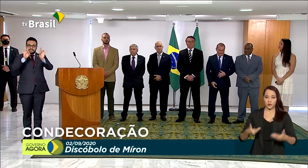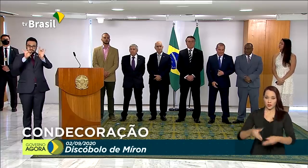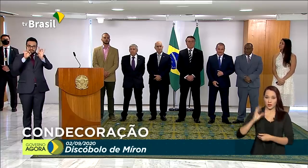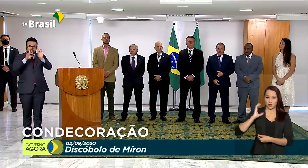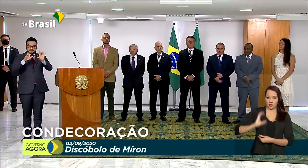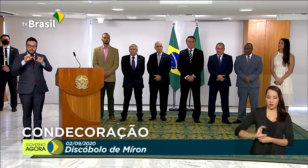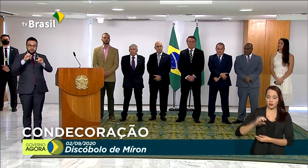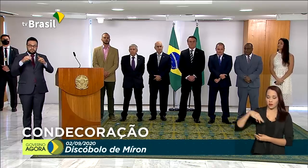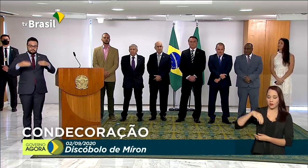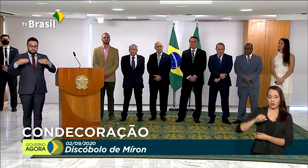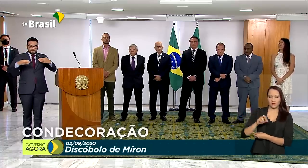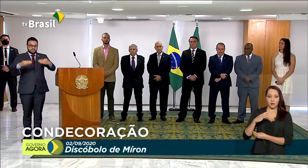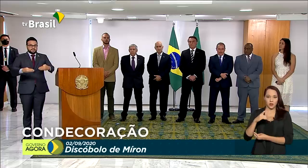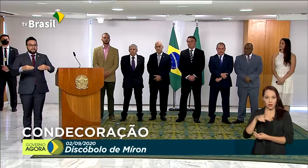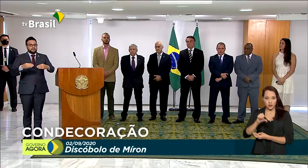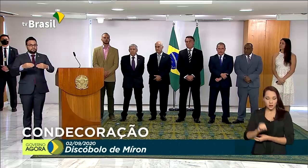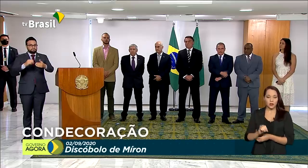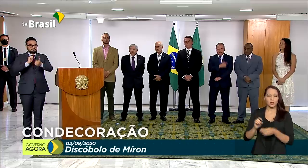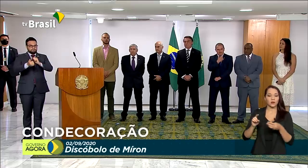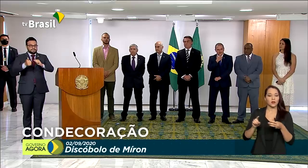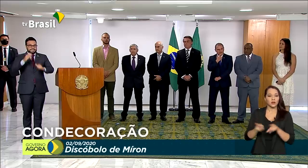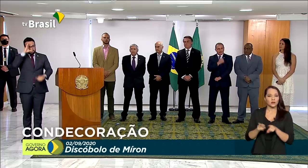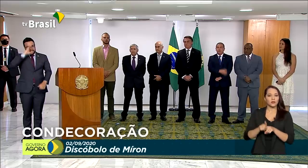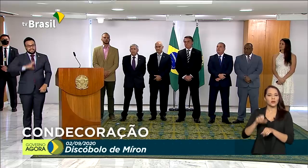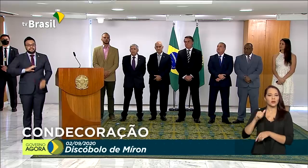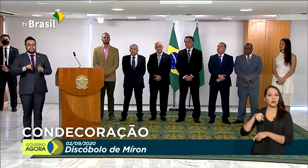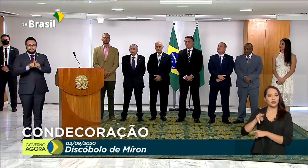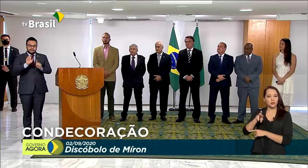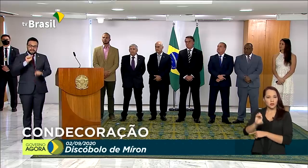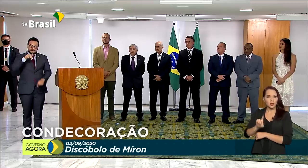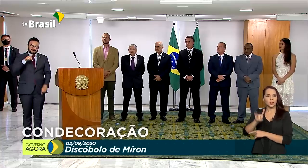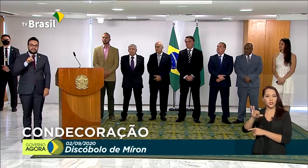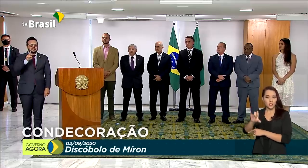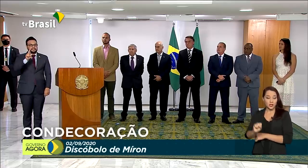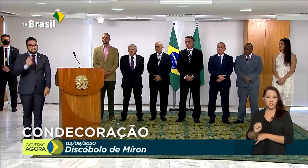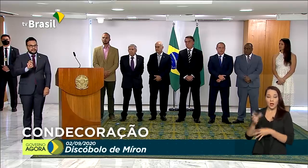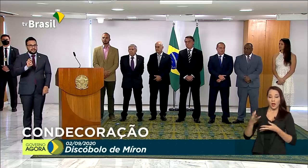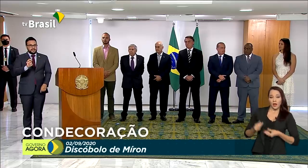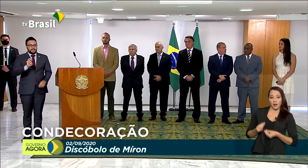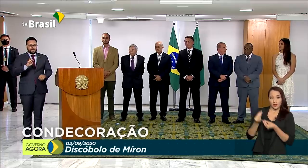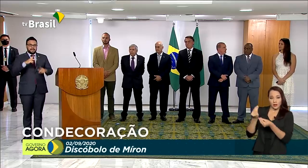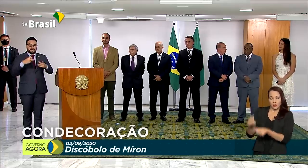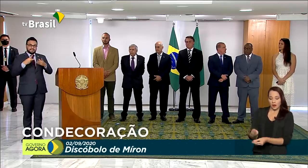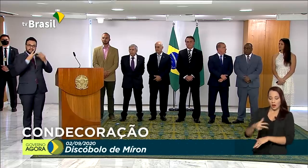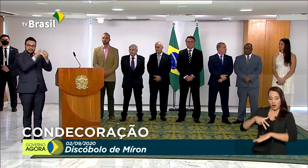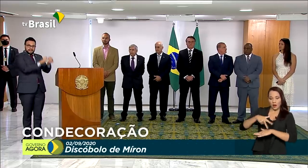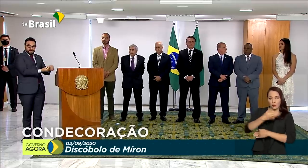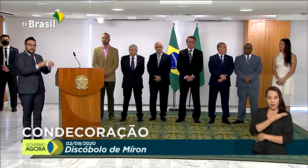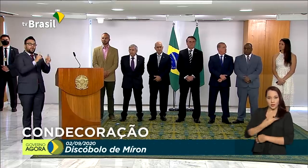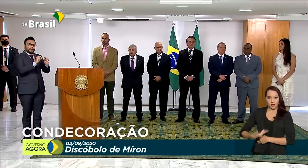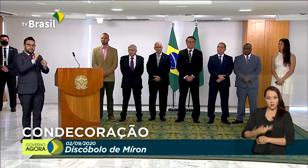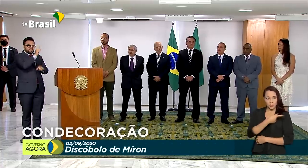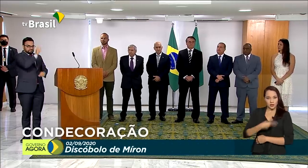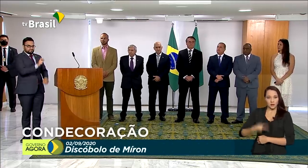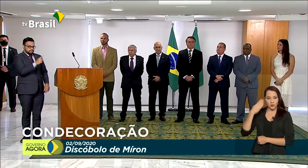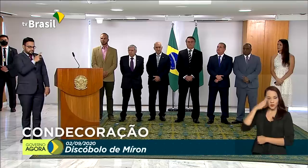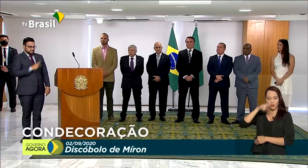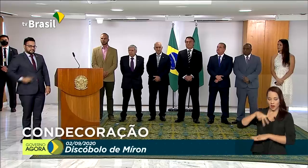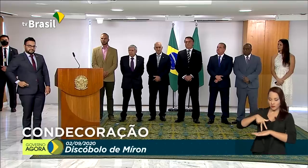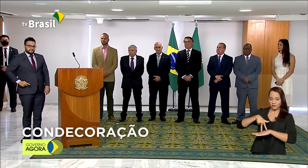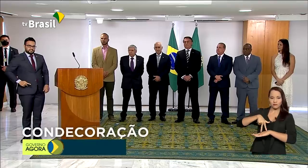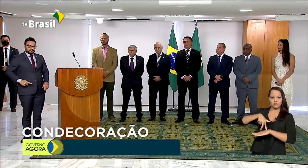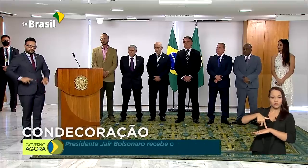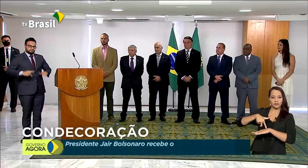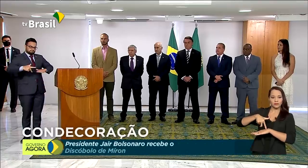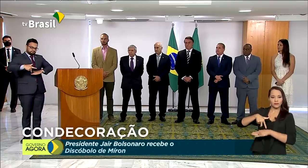Cidadania, Marcelo Magalhães, e o senhor André Dias de Oliveira Fernandes a entregarem ao presidente da República, Jair Bolsonaro,